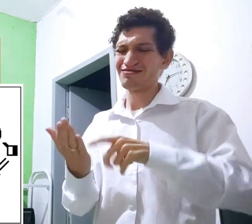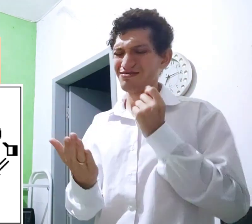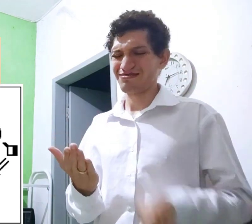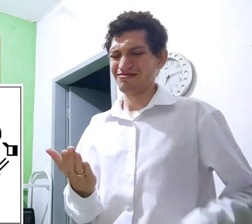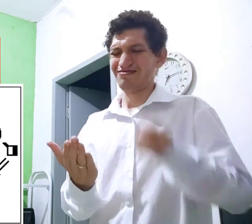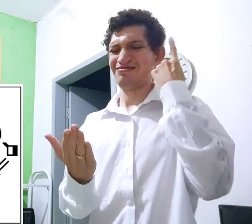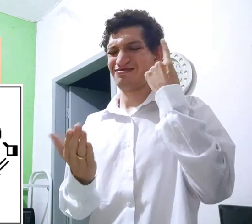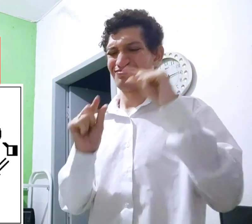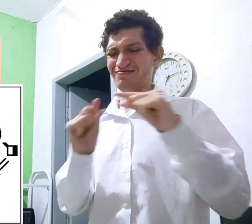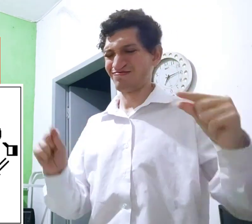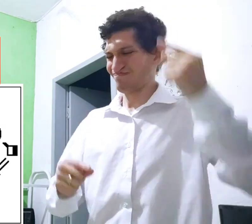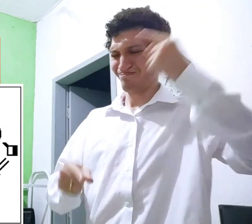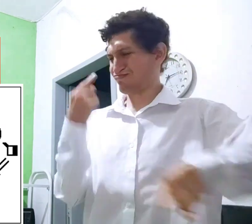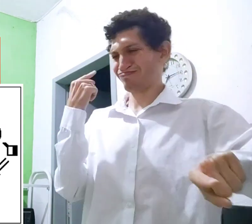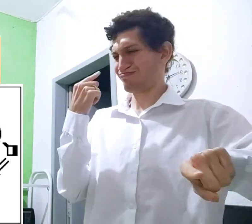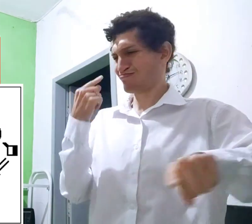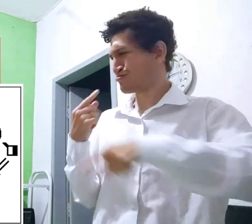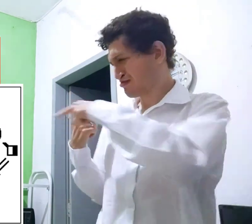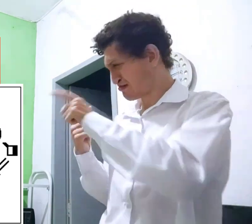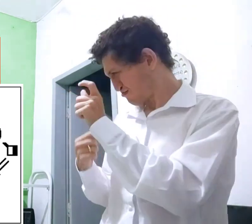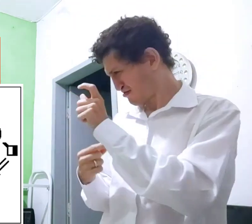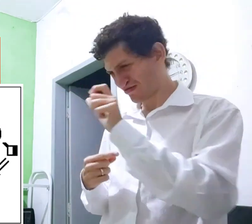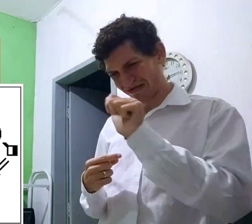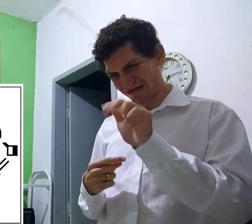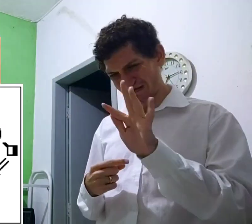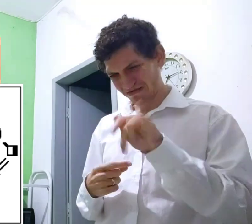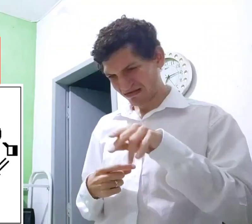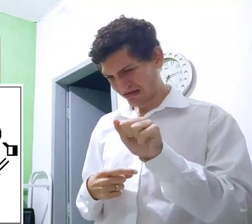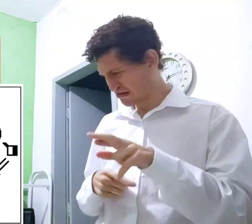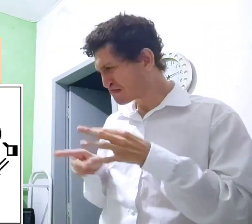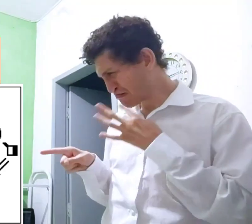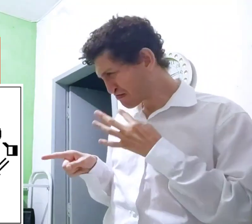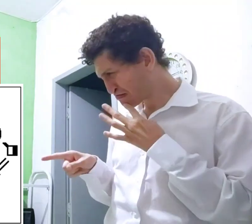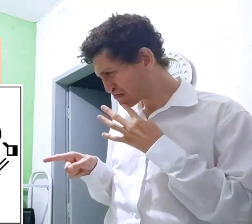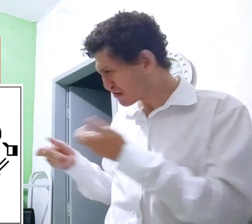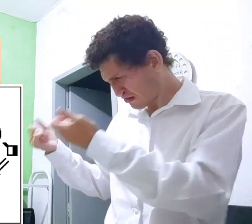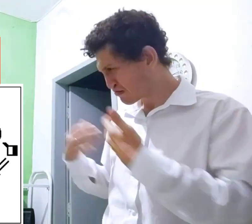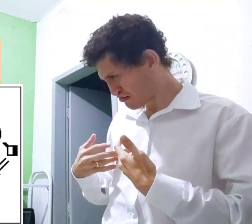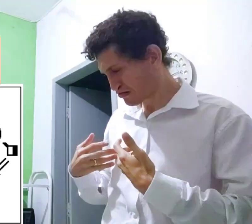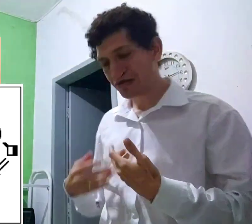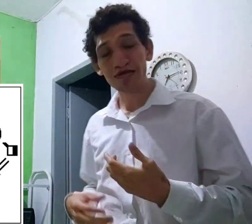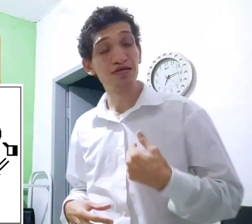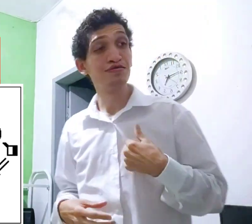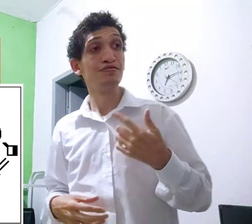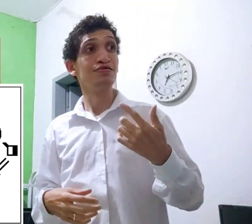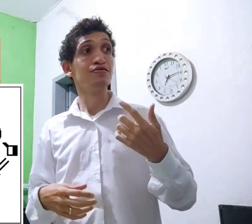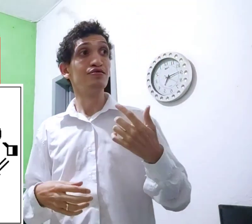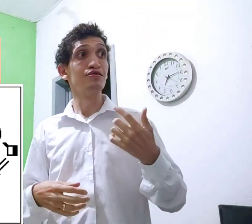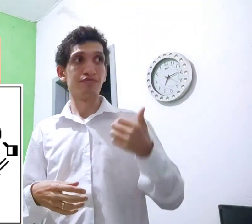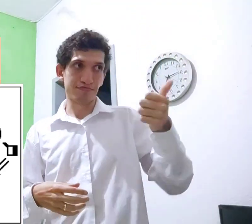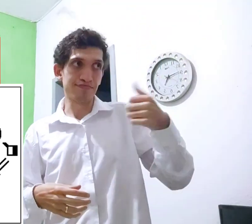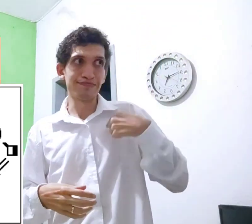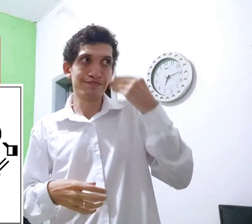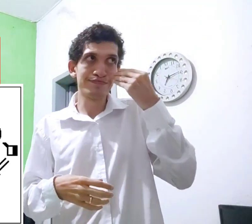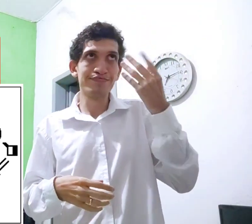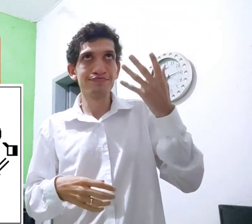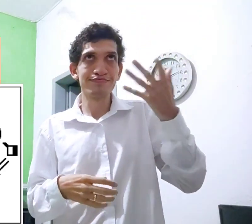Um livro ali? Estranho a praia que não ordina. A palavra apinar, você conhece? Me explica? Aí eu